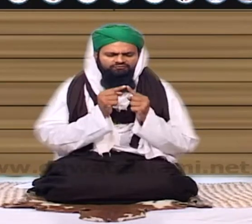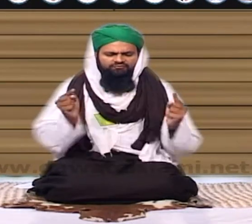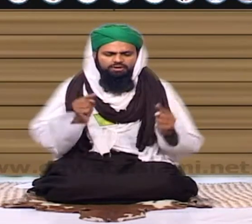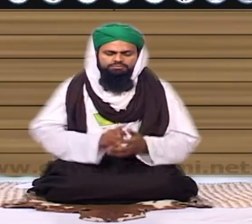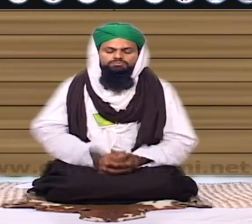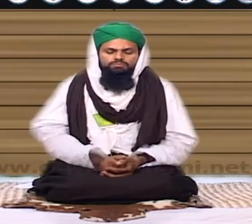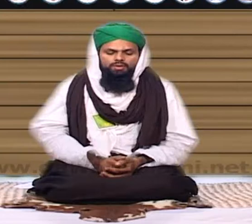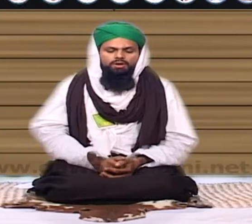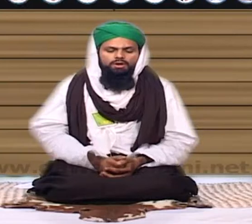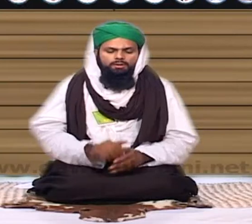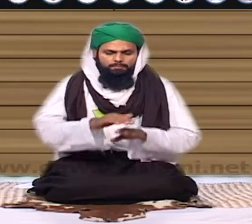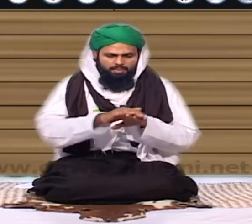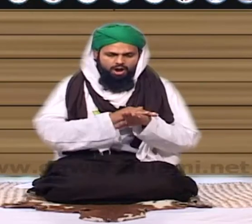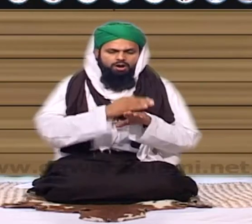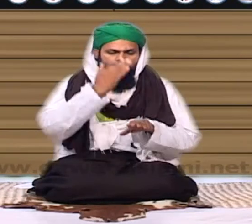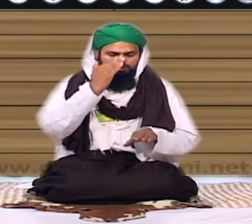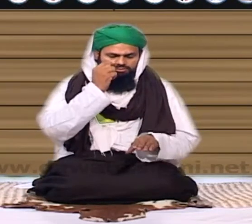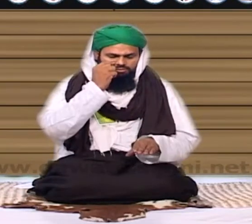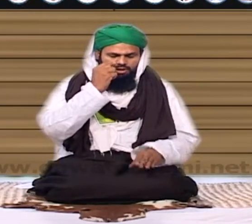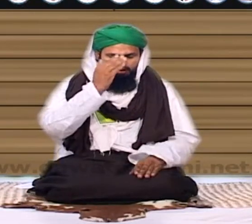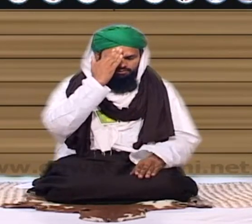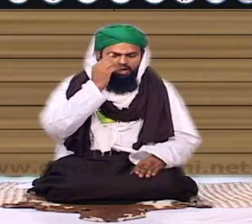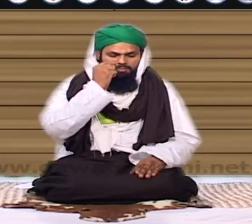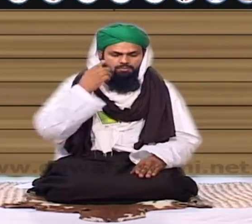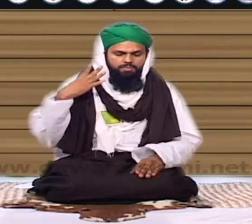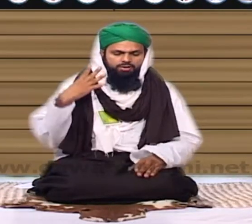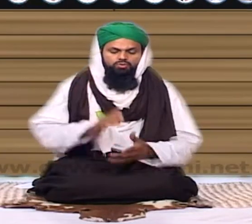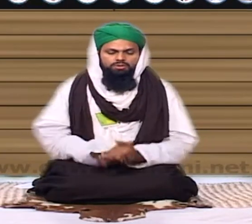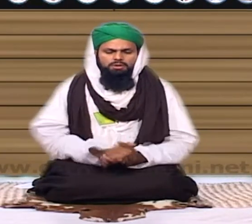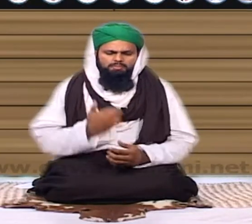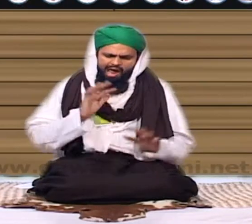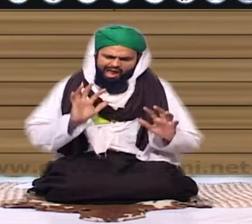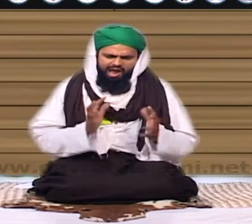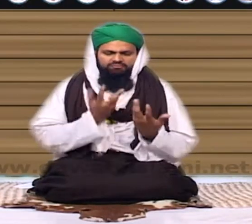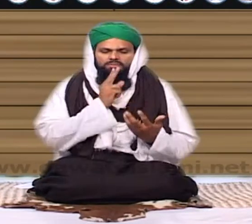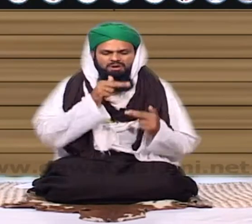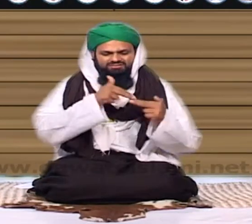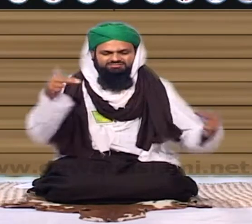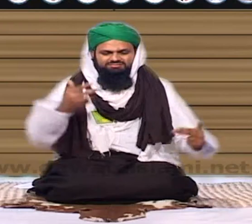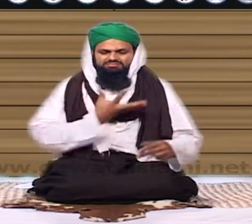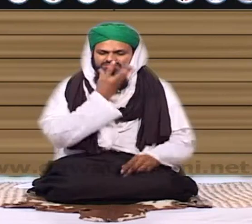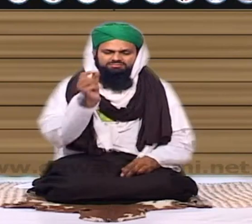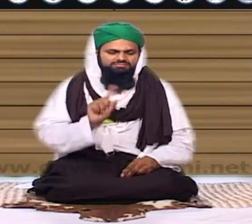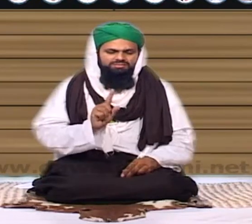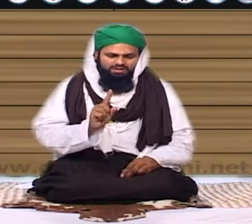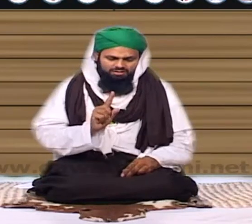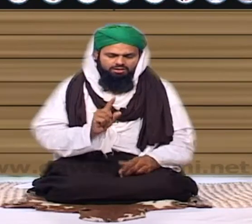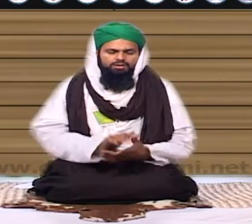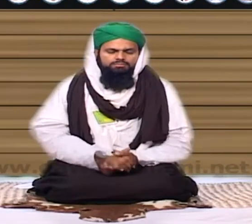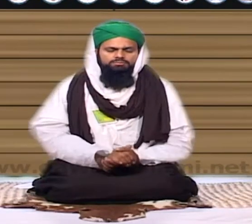بس فرق کے ساتھ میرے پیارے اسلامی بھائیوں یہ کوئی افسانہ نہیں نہ ہم یہاں افسانے سننے